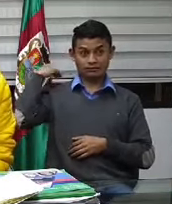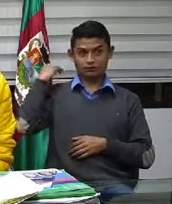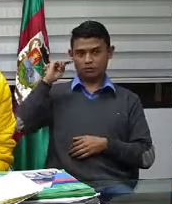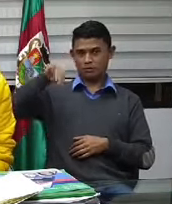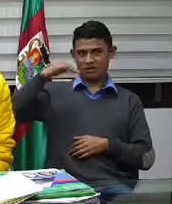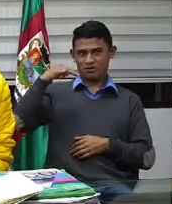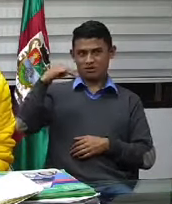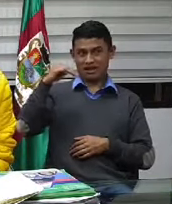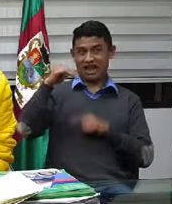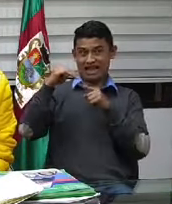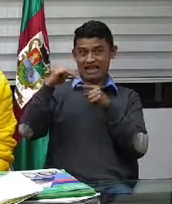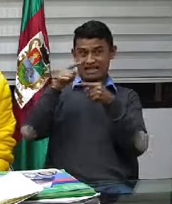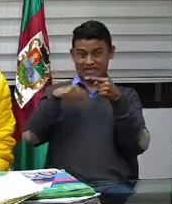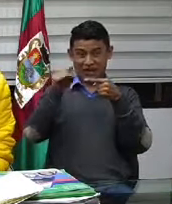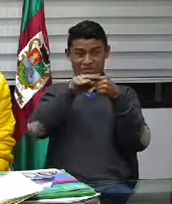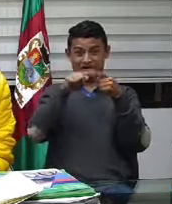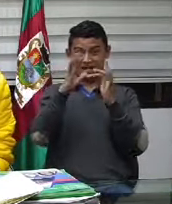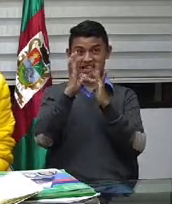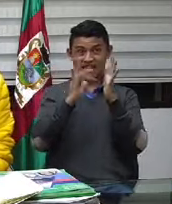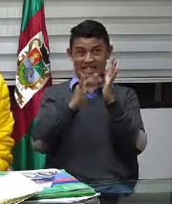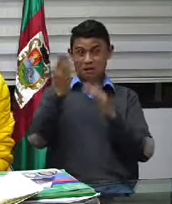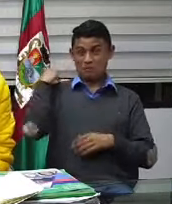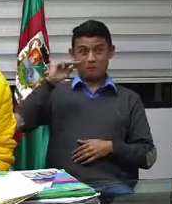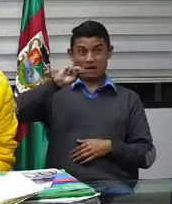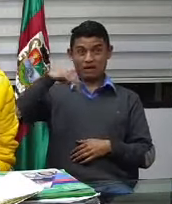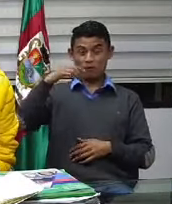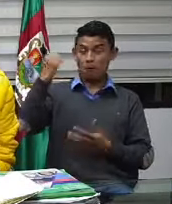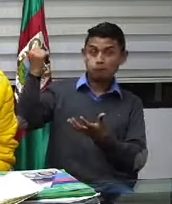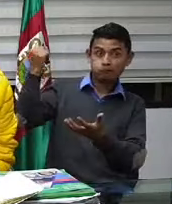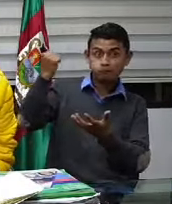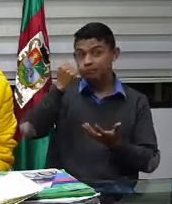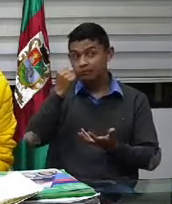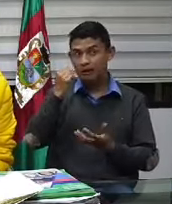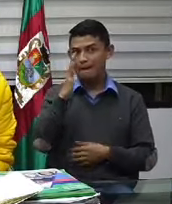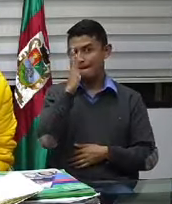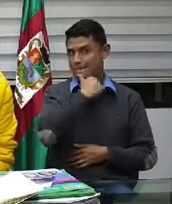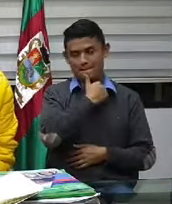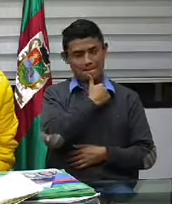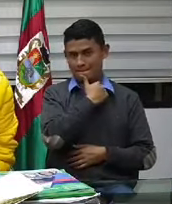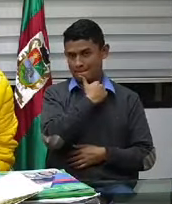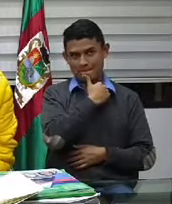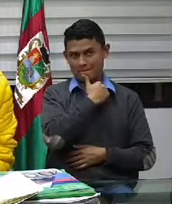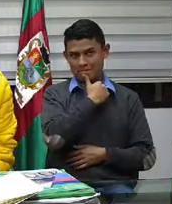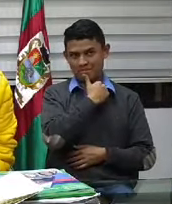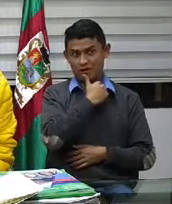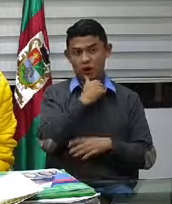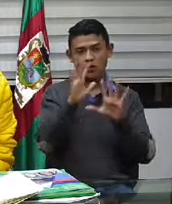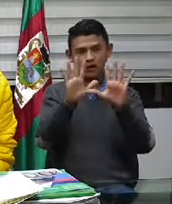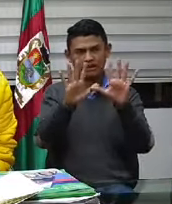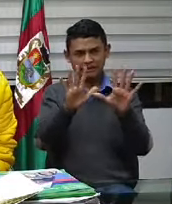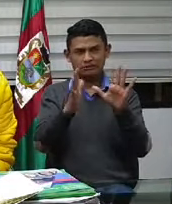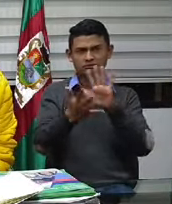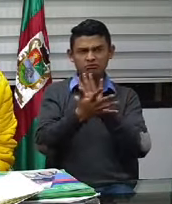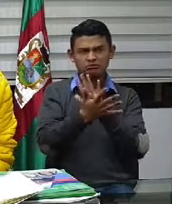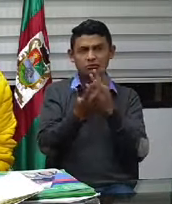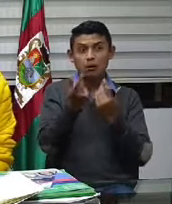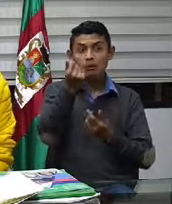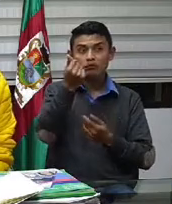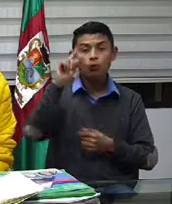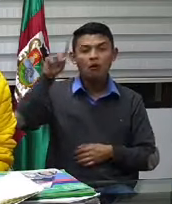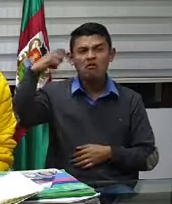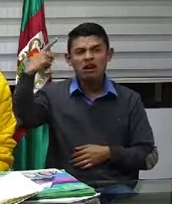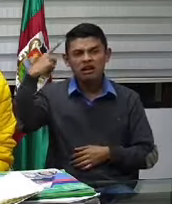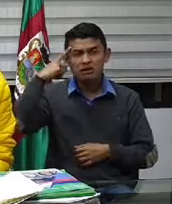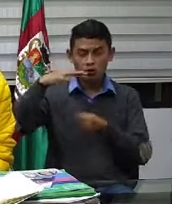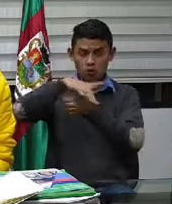redes que no, que dónde está la plata, que si es que nos la estamos robando. Aquí la plata de gobernación no ha llegado. Como